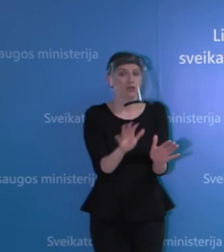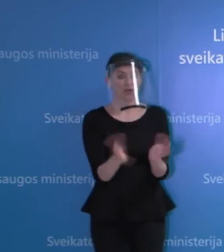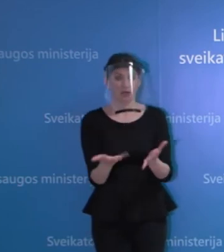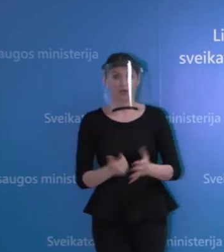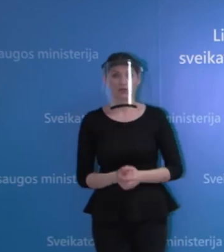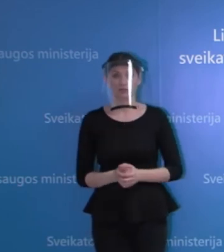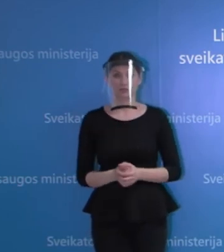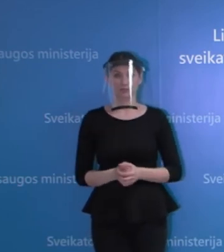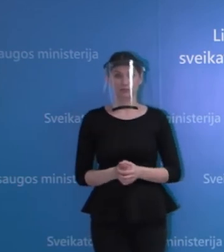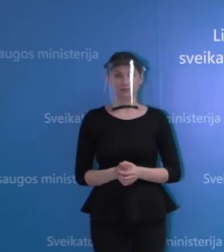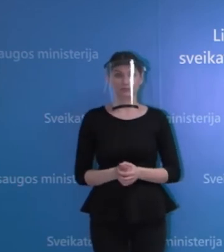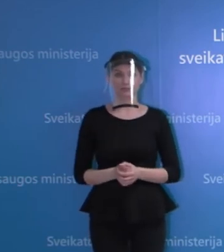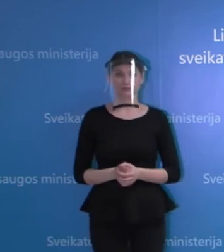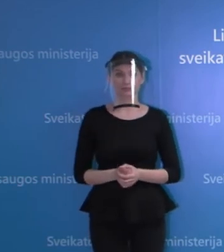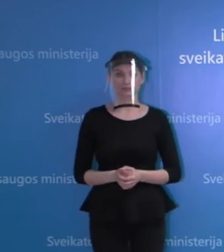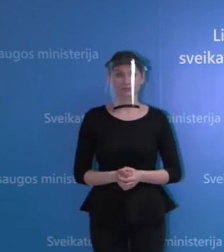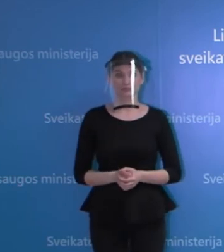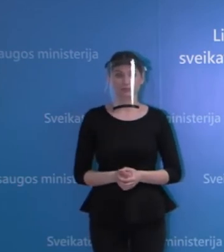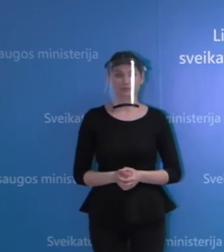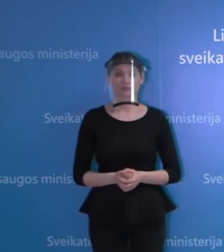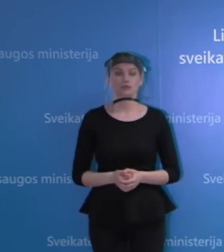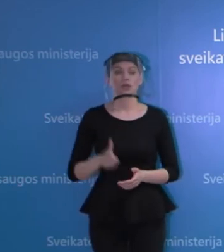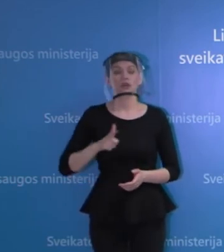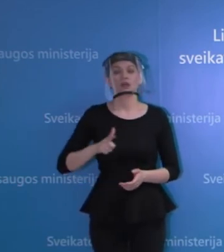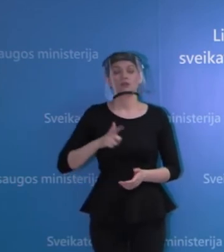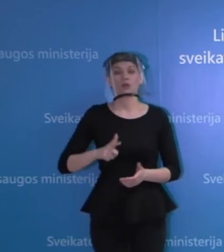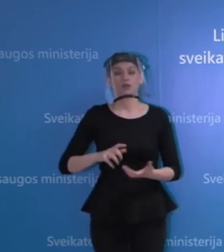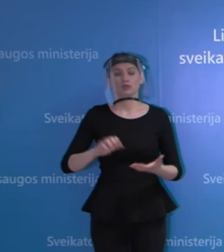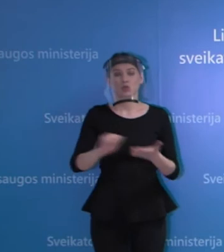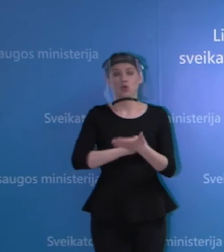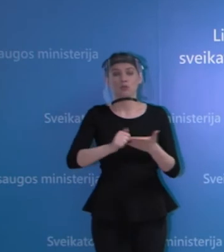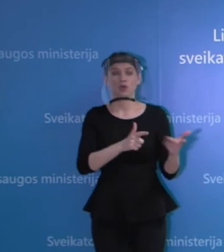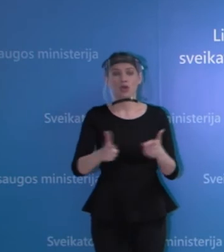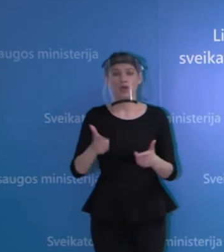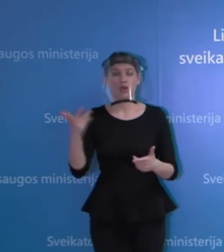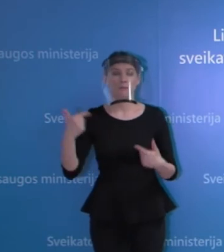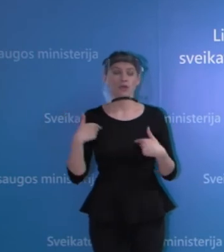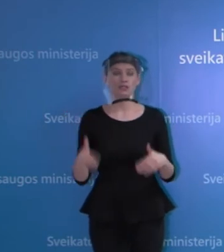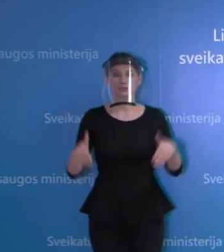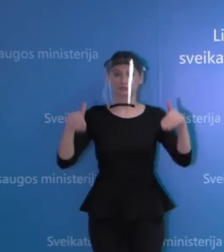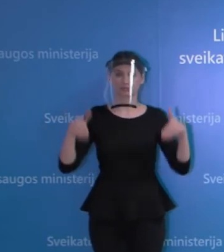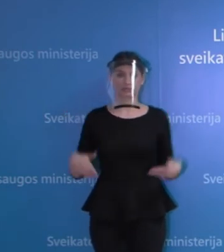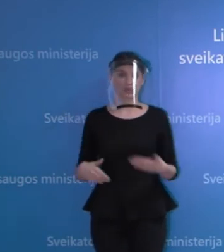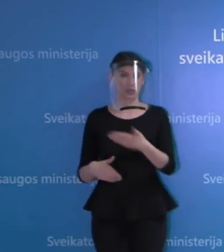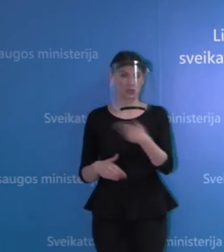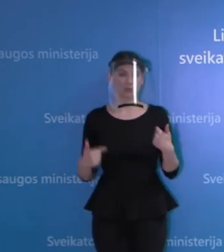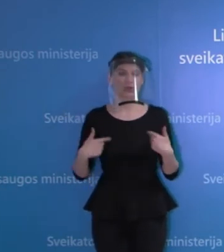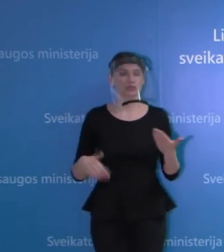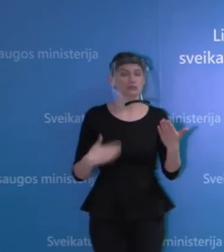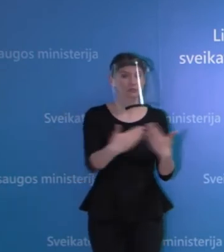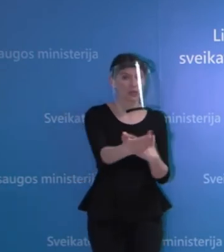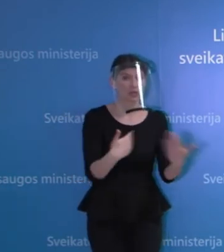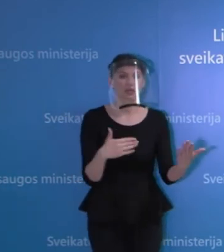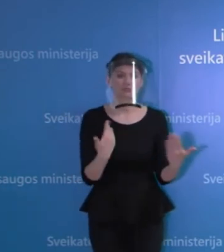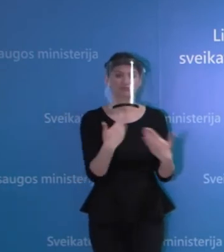Ir laukiančius, na, sprendimus, tai tikrai mes nesam nusišalinę, bendraujam nuolat ir su